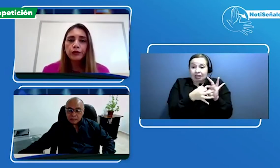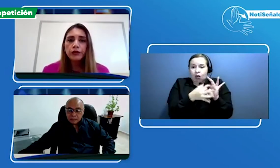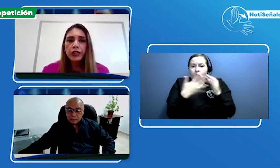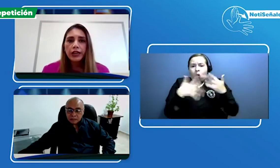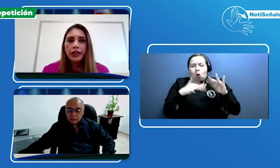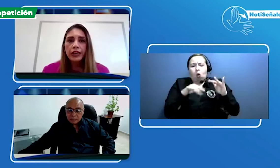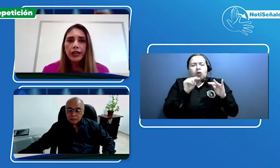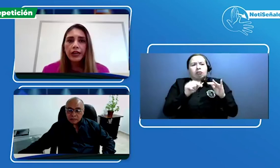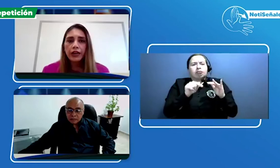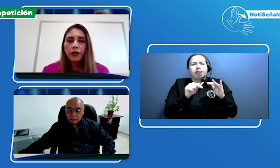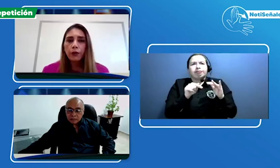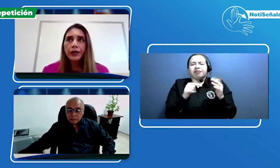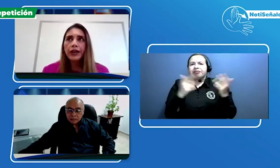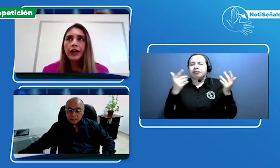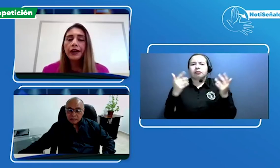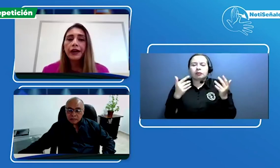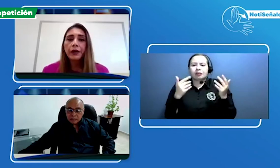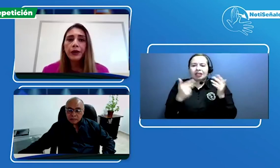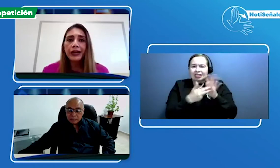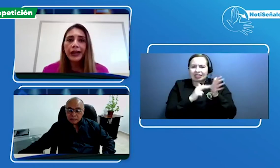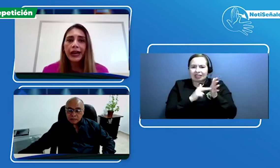una una gran